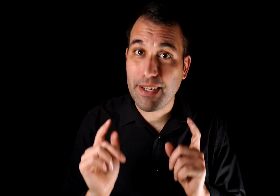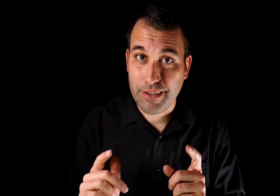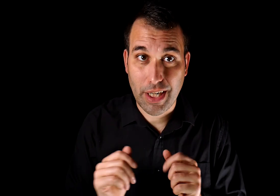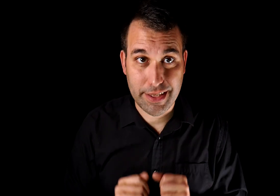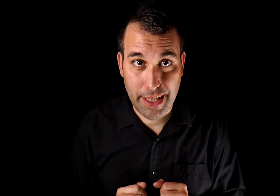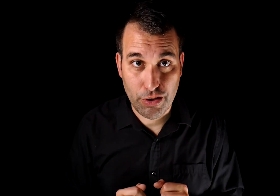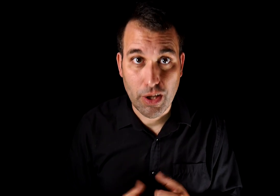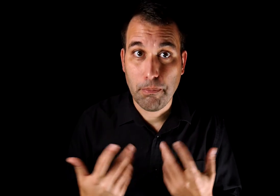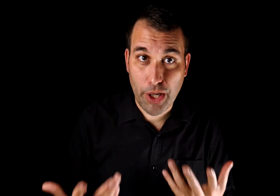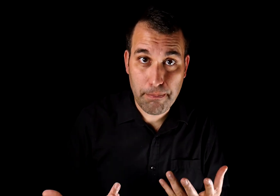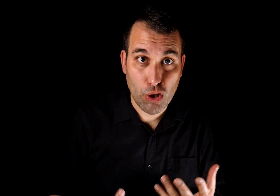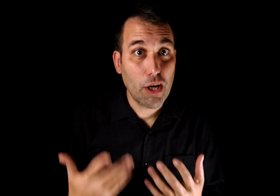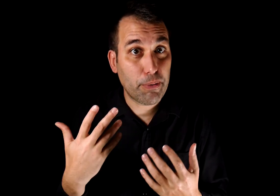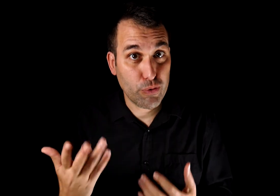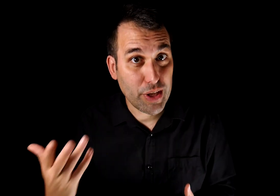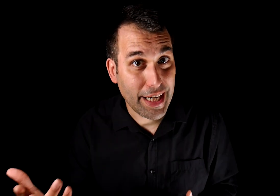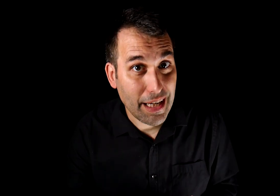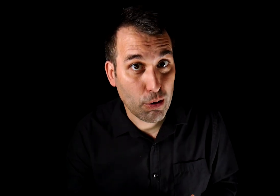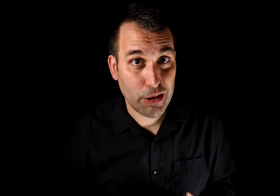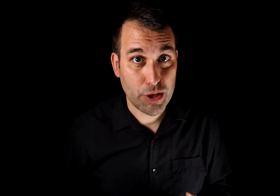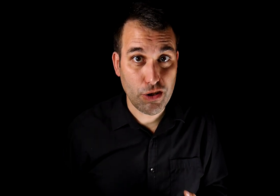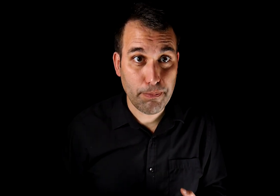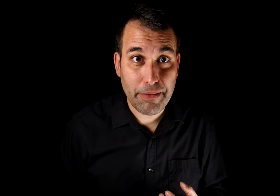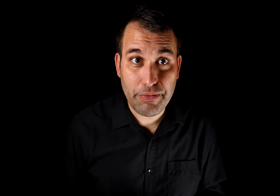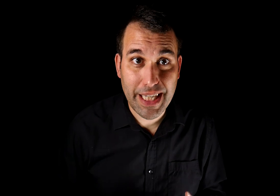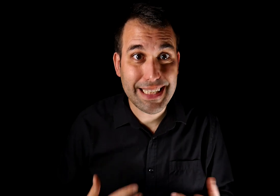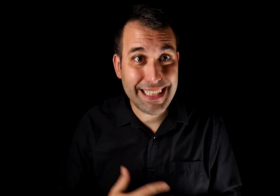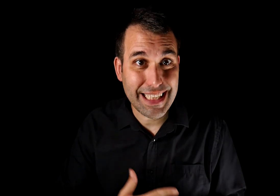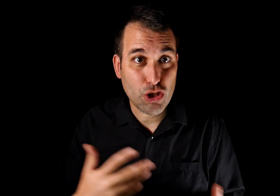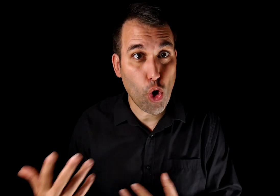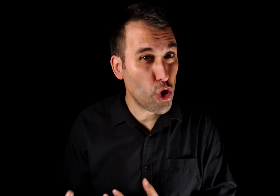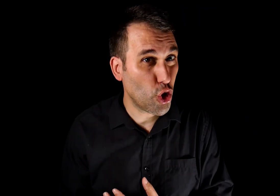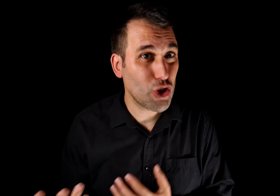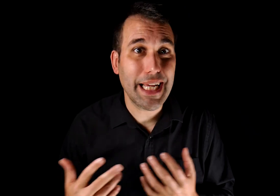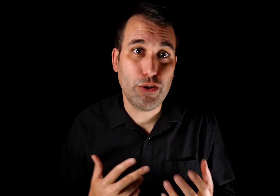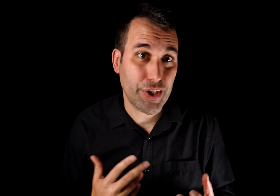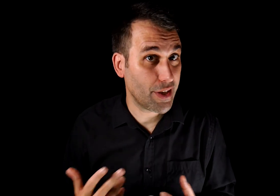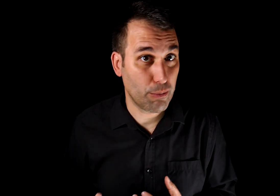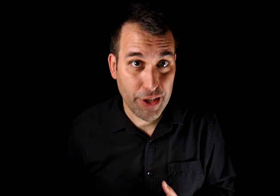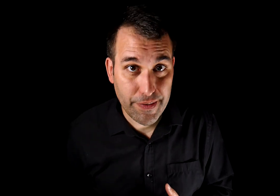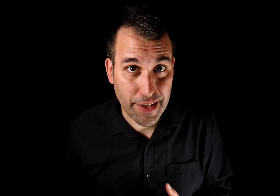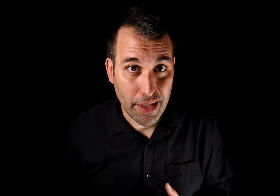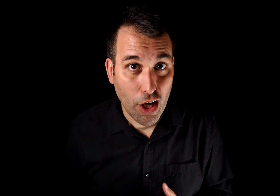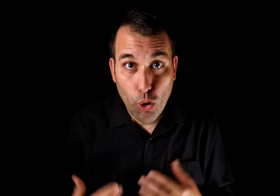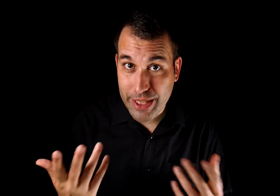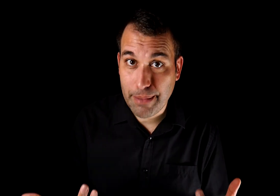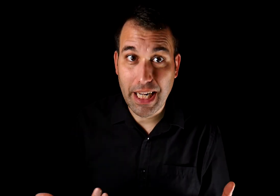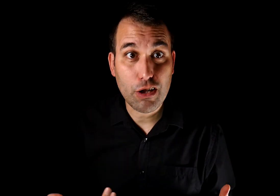cerciorarse de ello. Por ejemplo, profundizar en la broma en cuestión para verificar si es o no tan inocente como dice, o examinar el